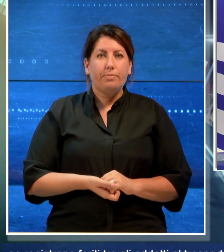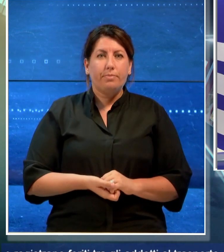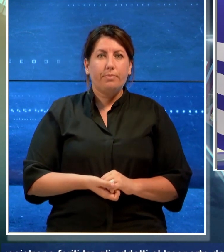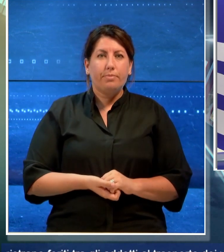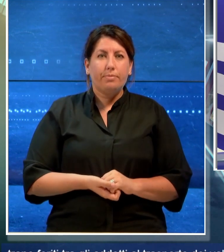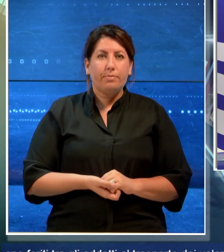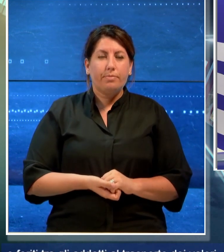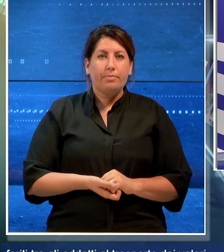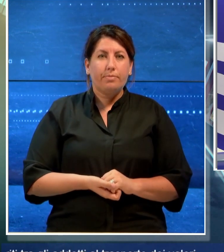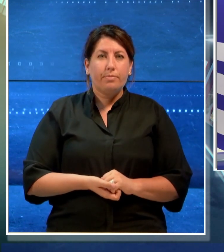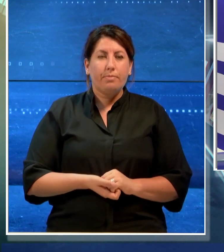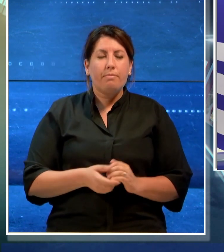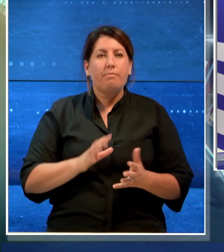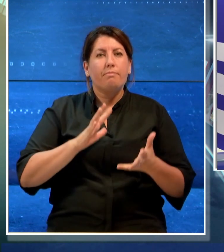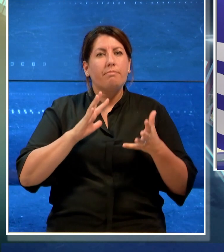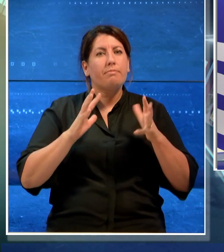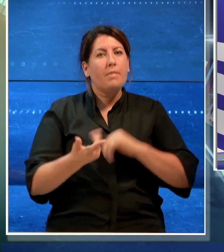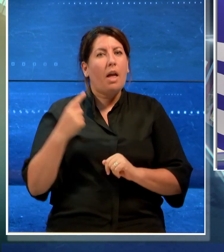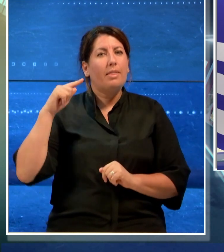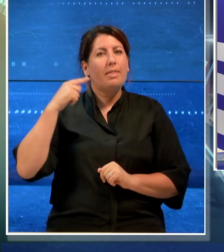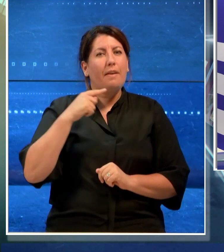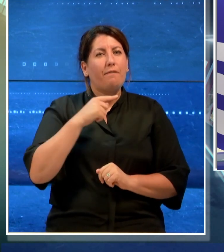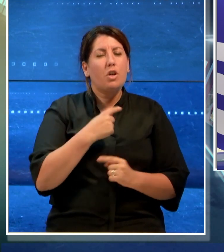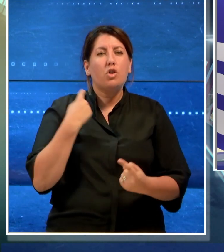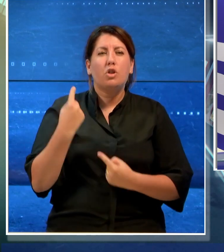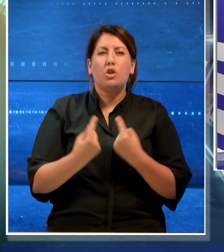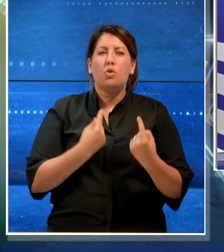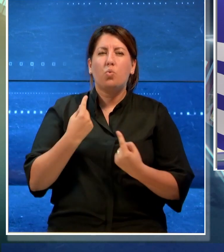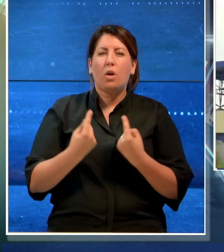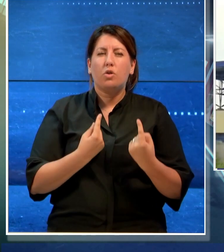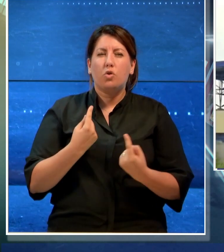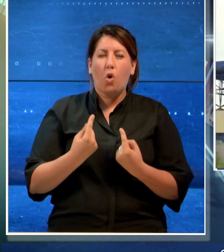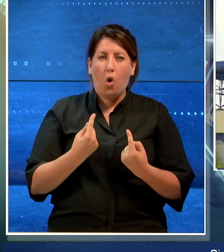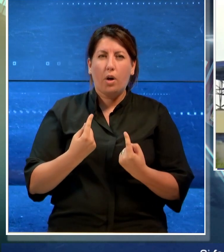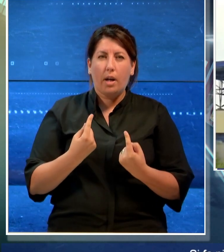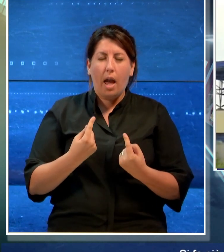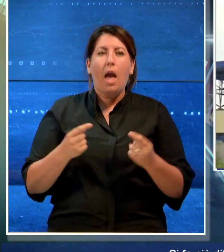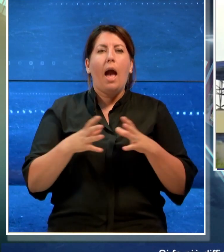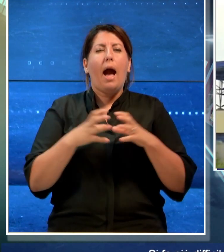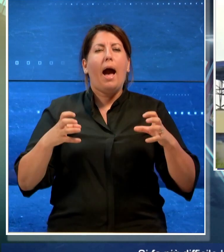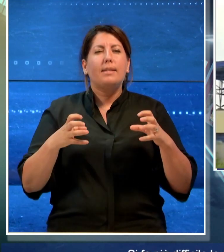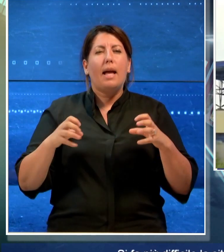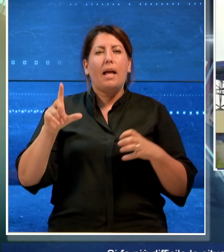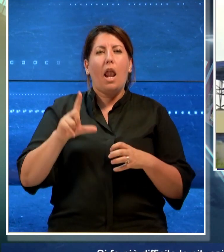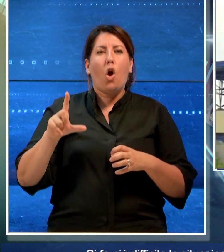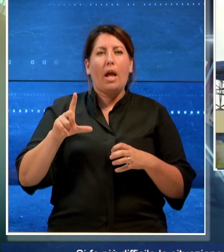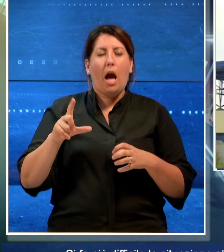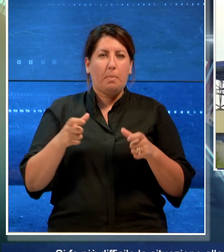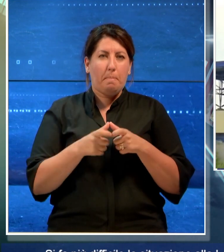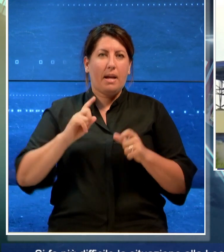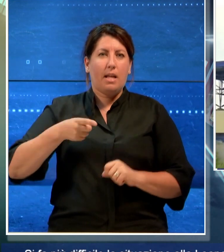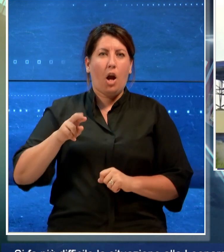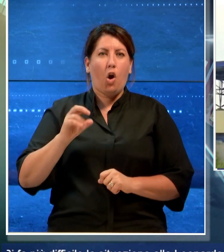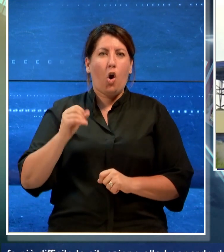Si fa più difficile la situazione alla Leonardo Di Grottaie. L'azienda ha comunicato l